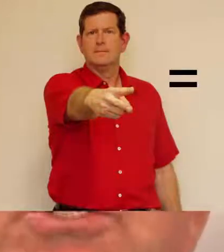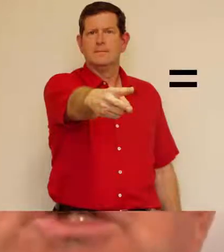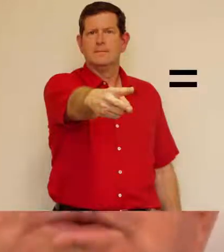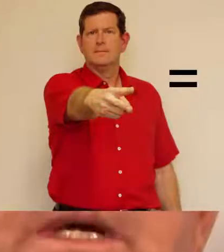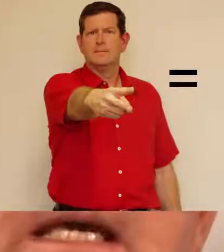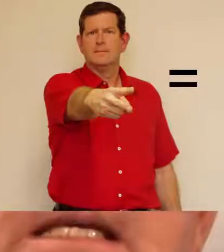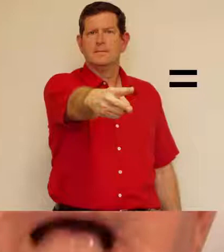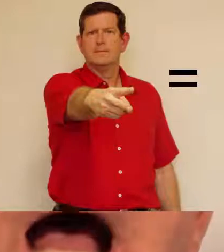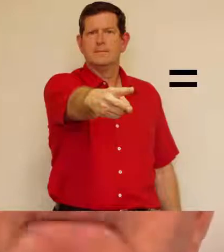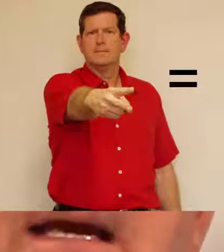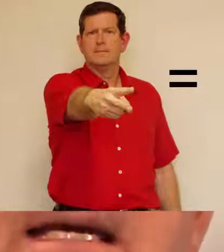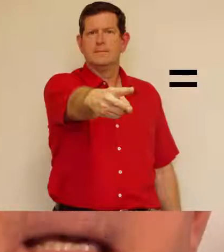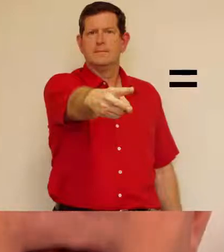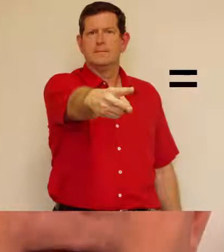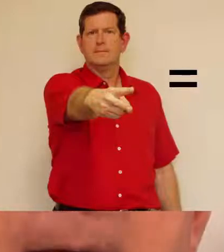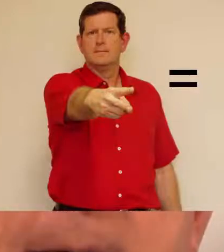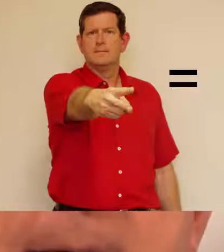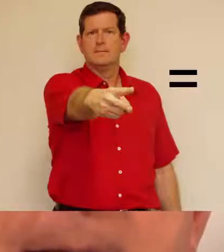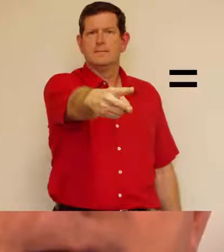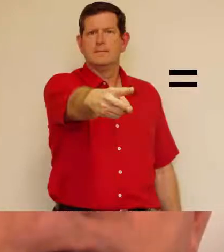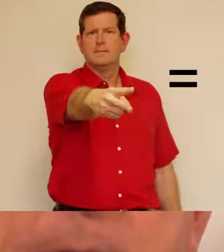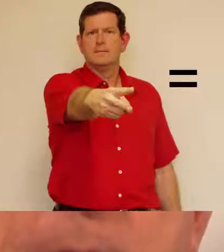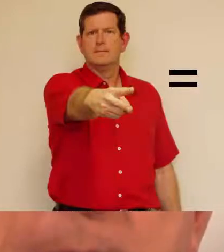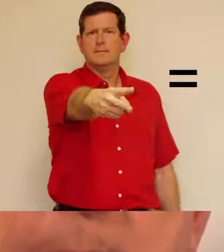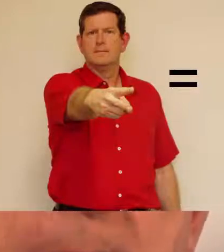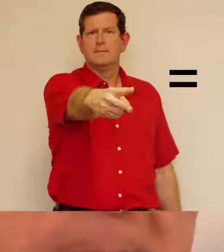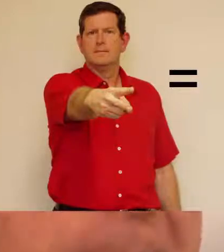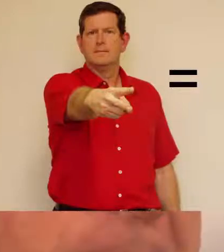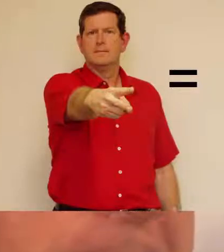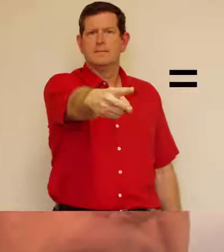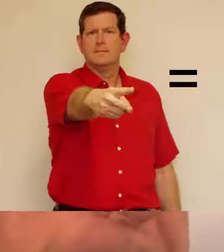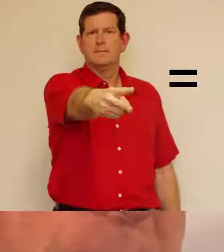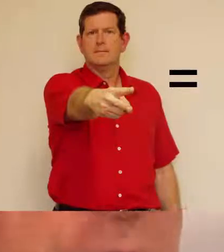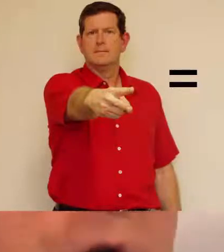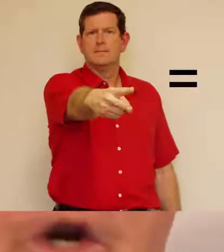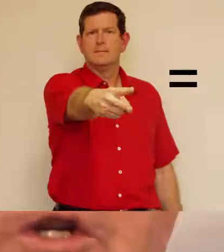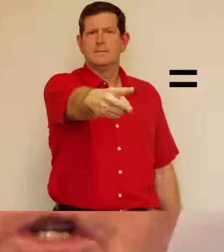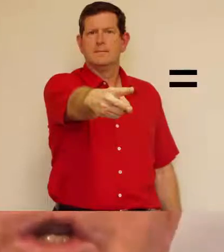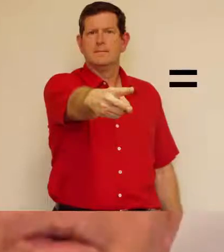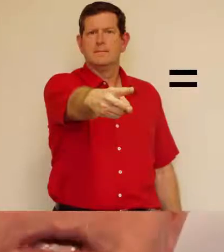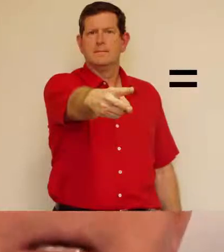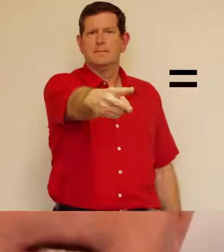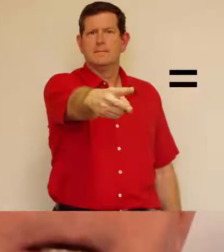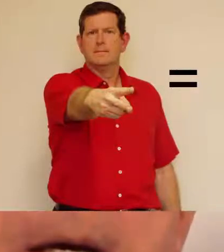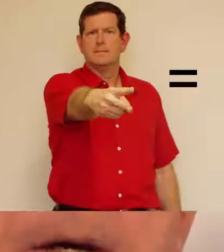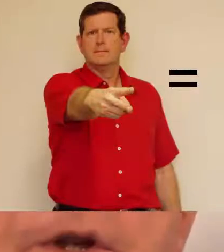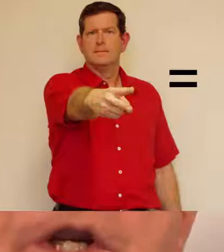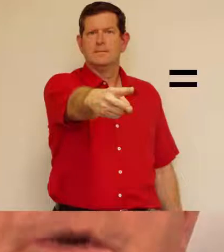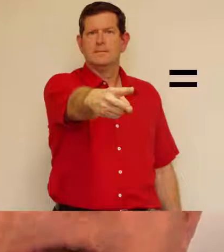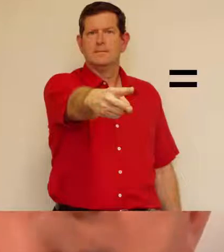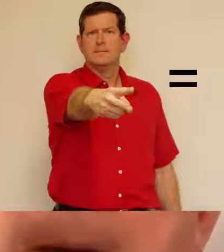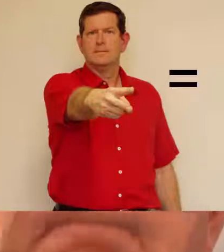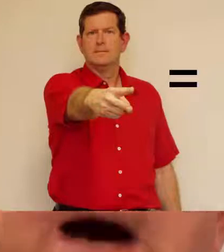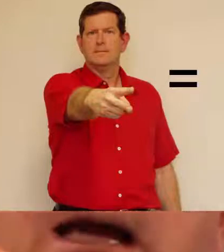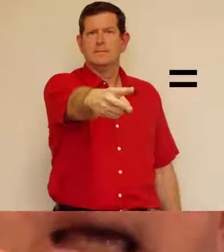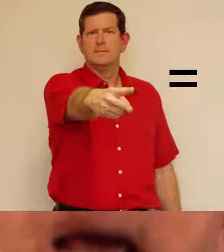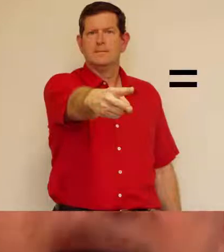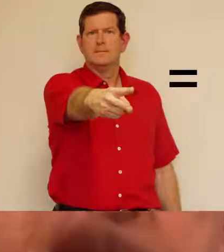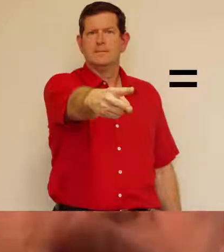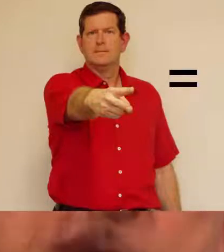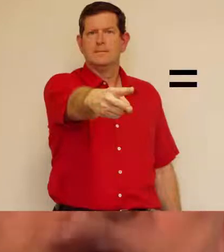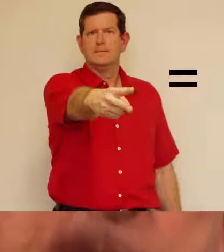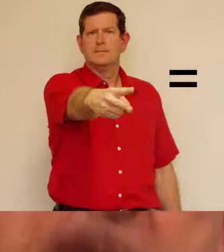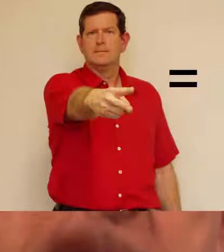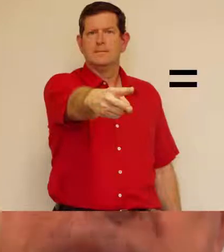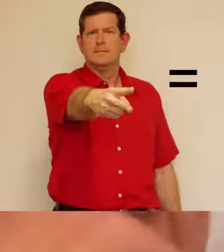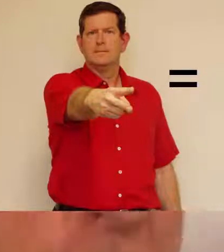Je suis américain. D'accord ? Je suis, je suis marié.